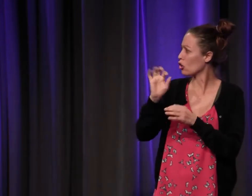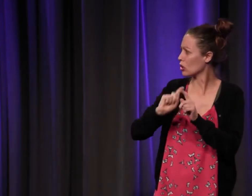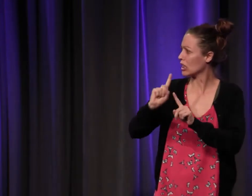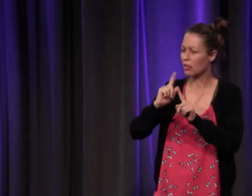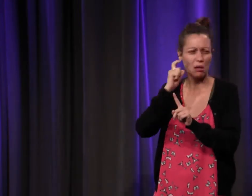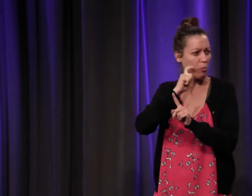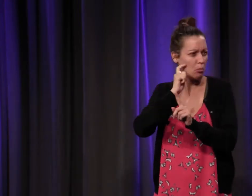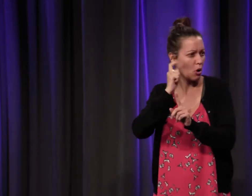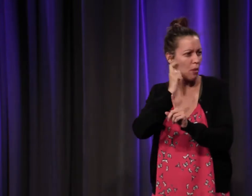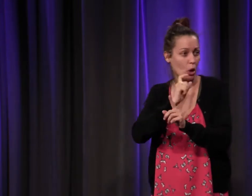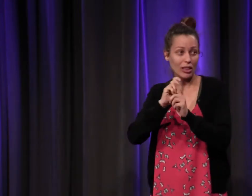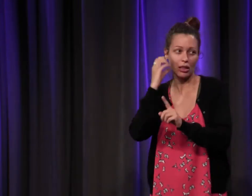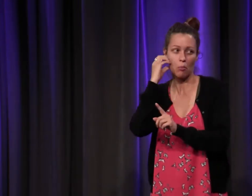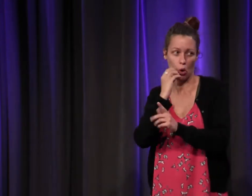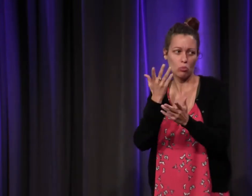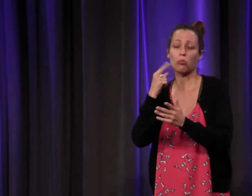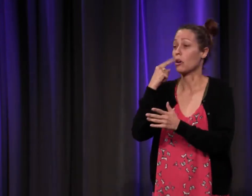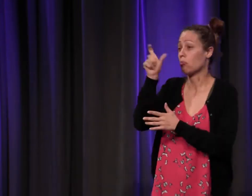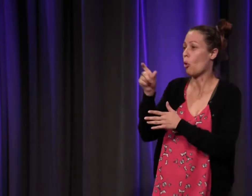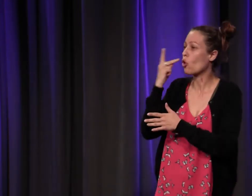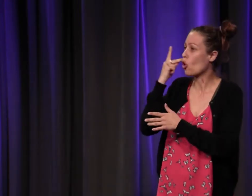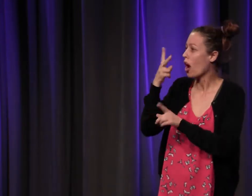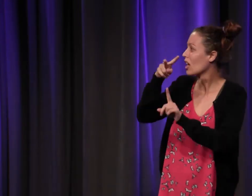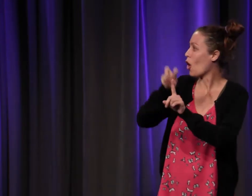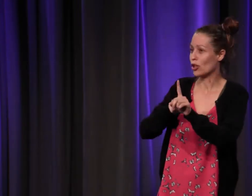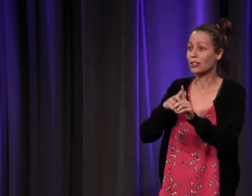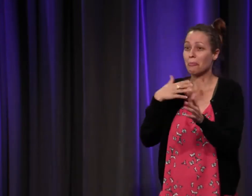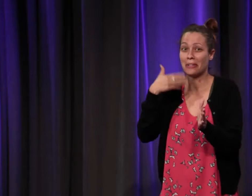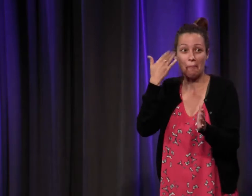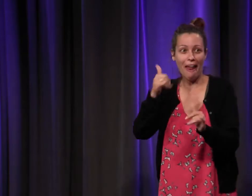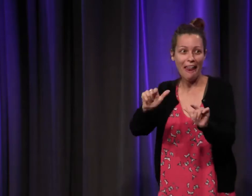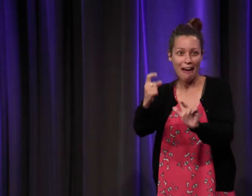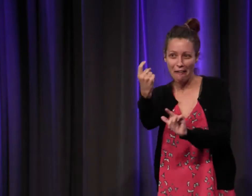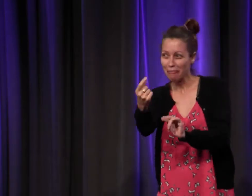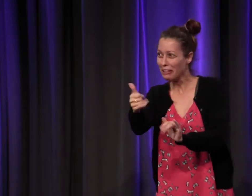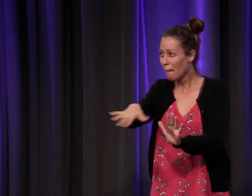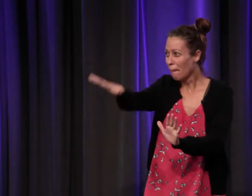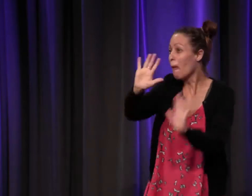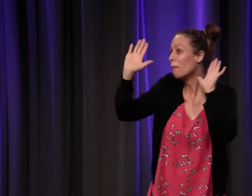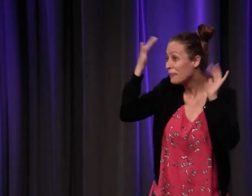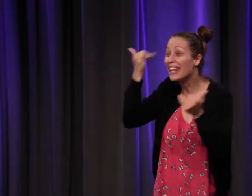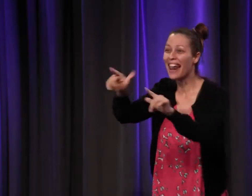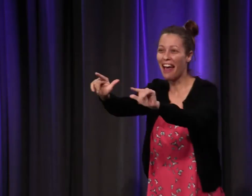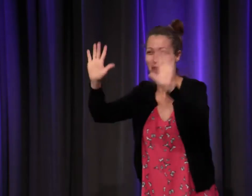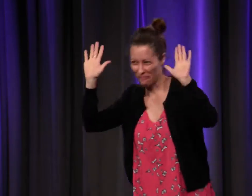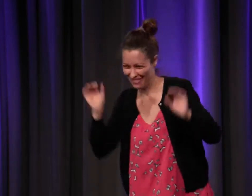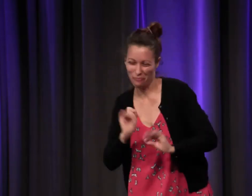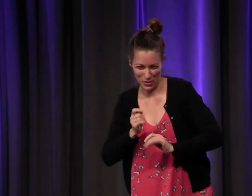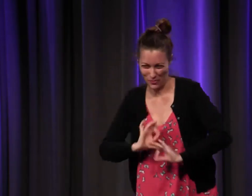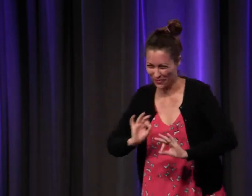est-ce que vous connaissez Yves Delaporte donc voici le signe qui est un ethnologue je ne sais pas s'il est là dans la salle aujourd'hui s'il est là